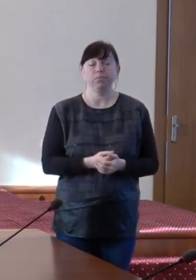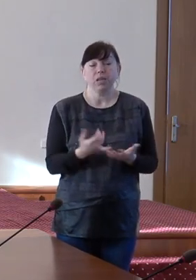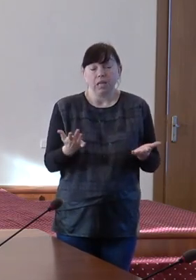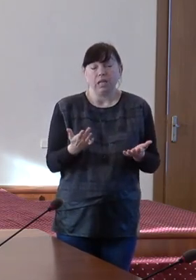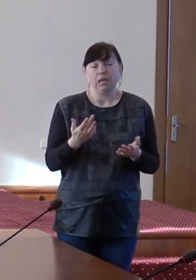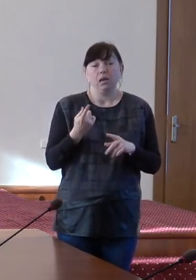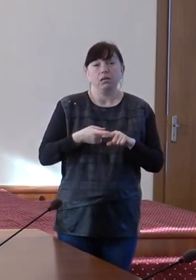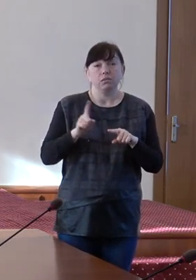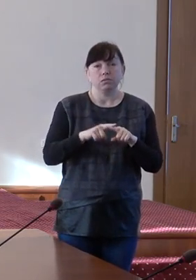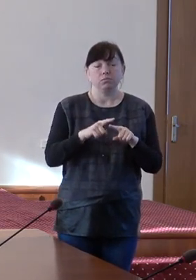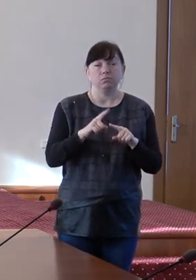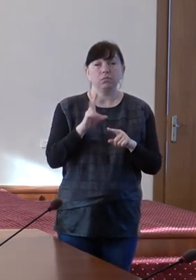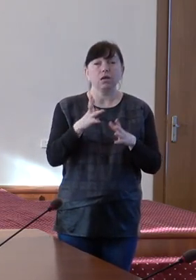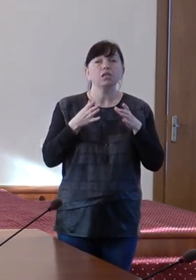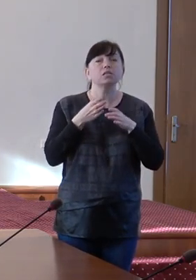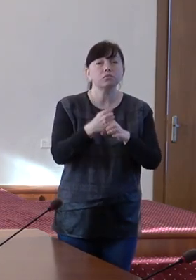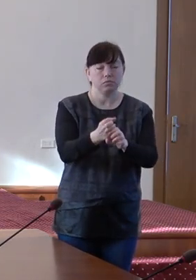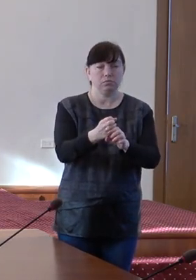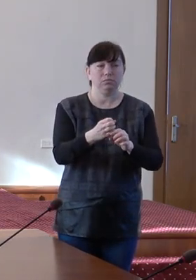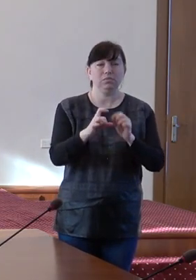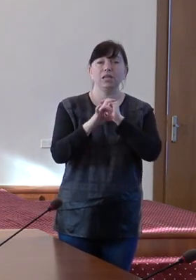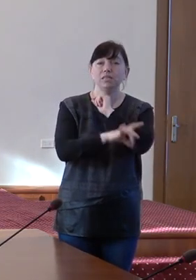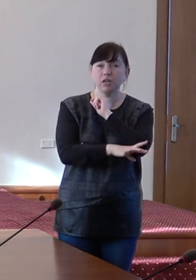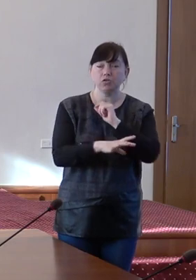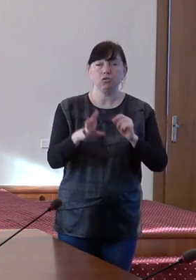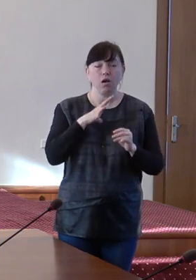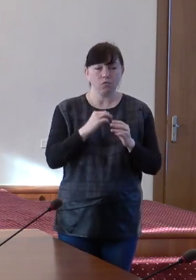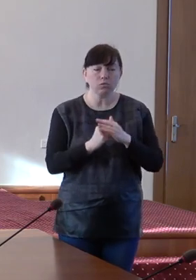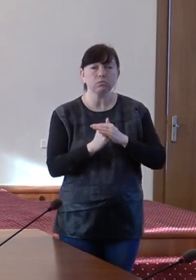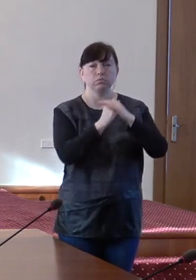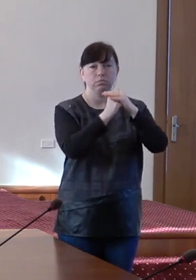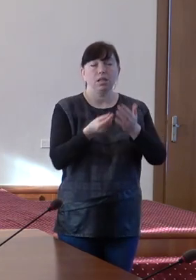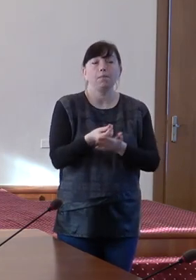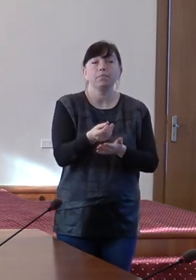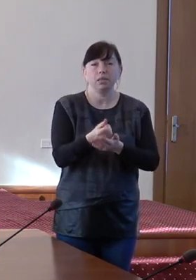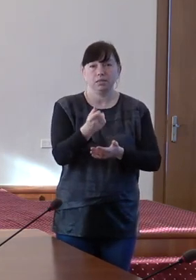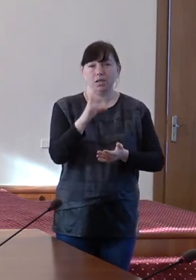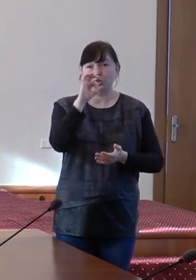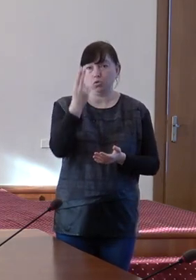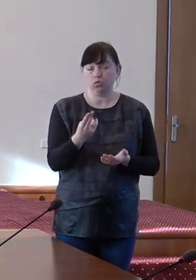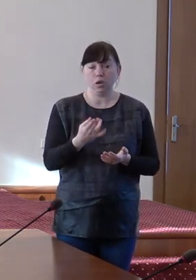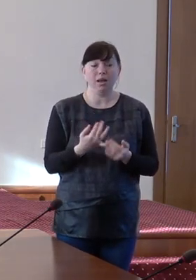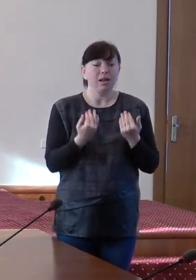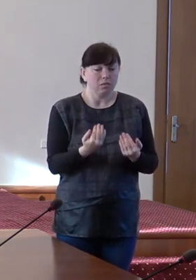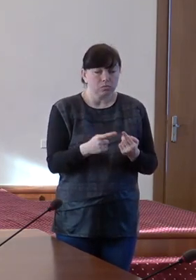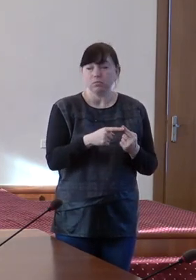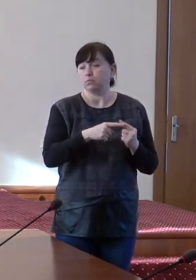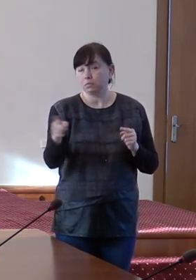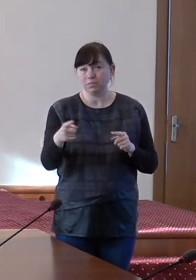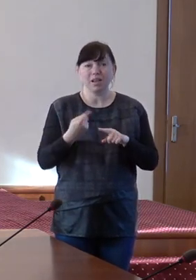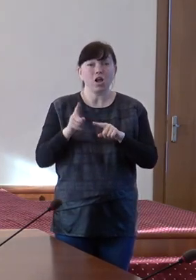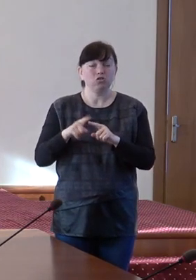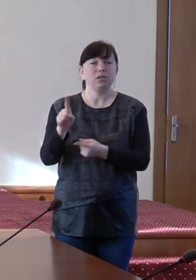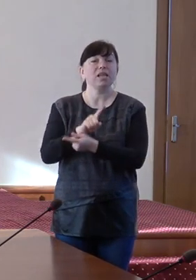accentul pentru reducerea sărăciei fiind pus pe plățile sociale. De acum încolo, prin această